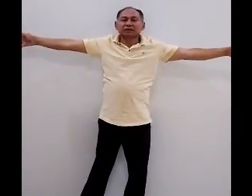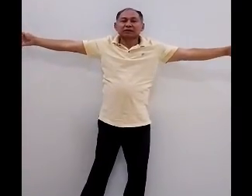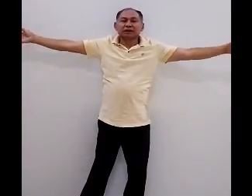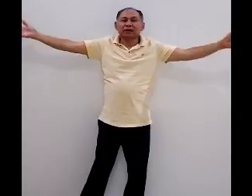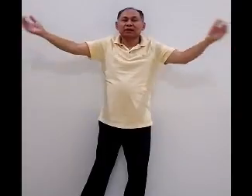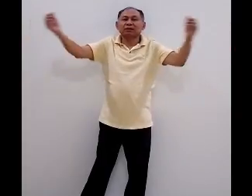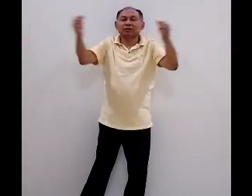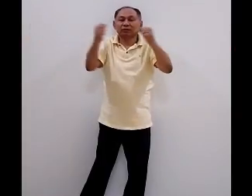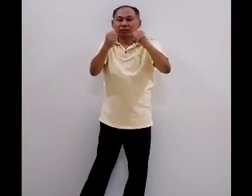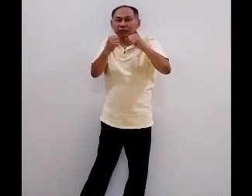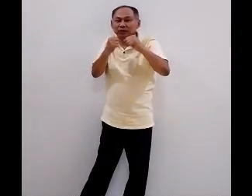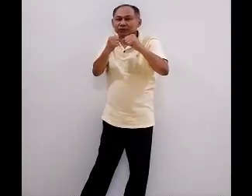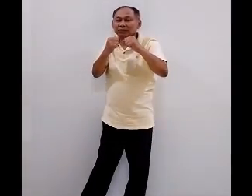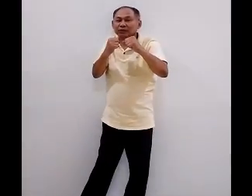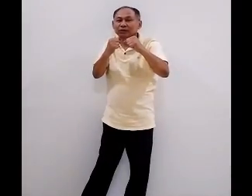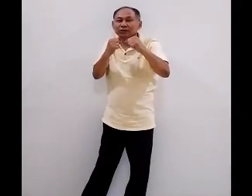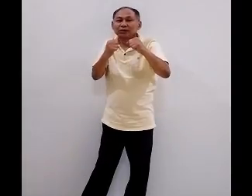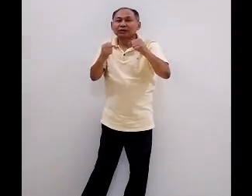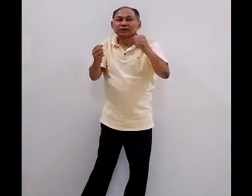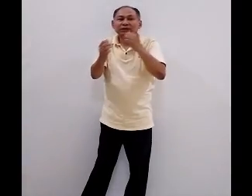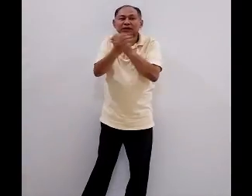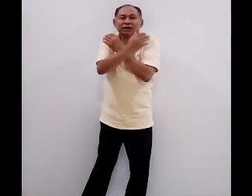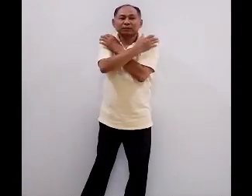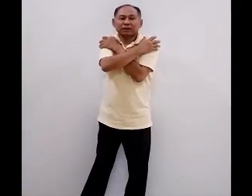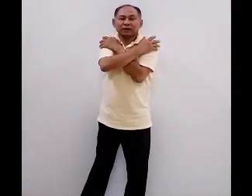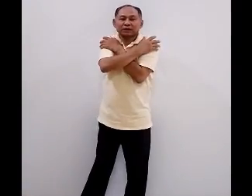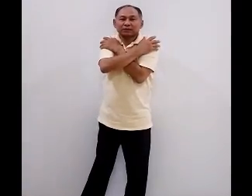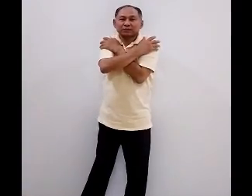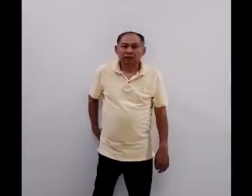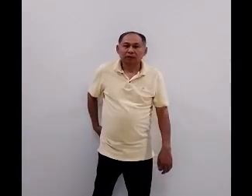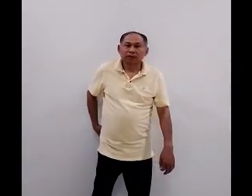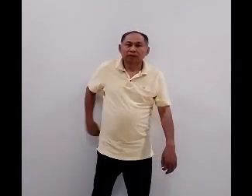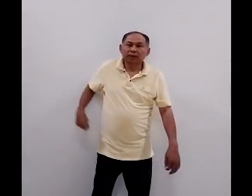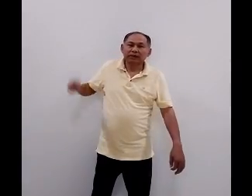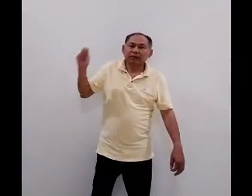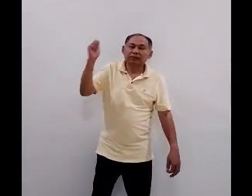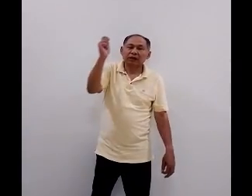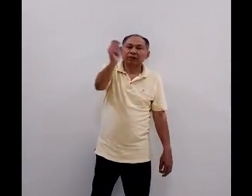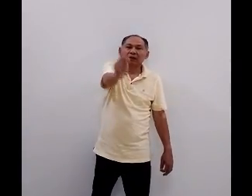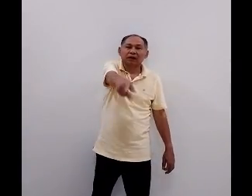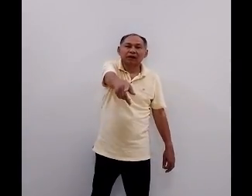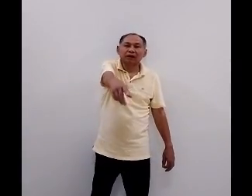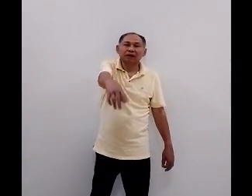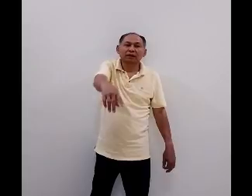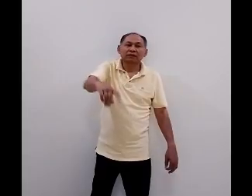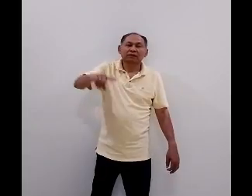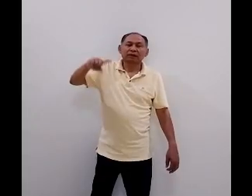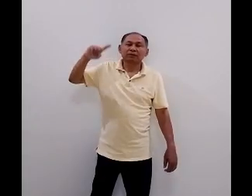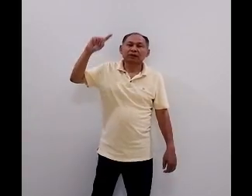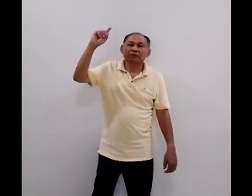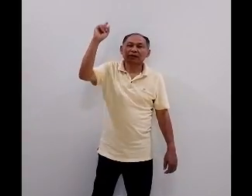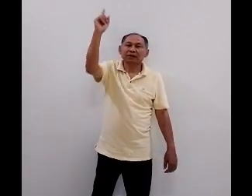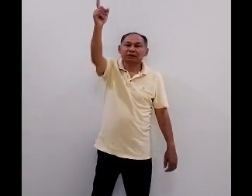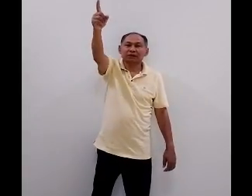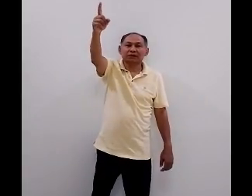cintailah unsumuh, cintailah penanggung. Banyak beramal, tambah mengikut.